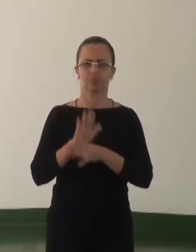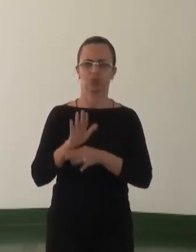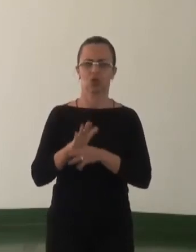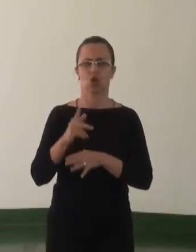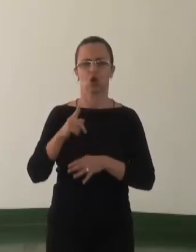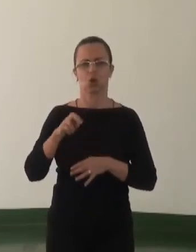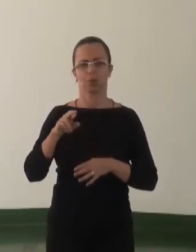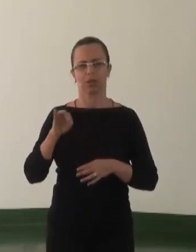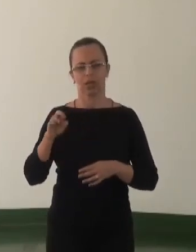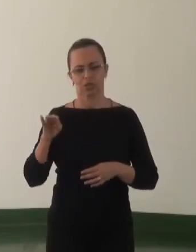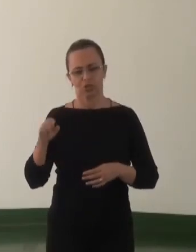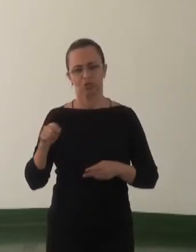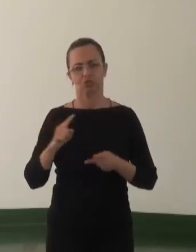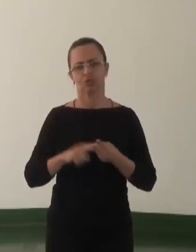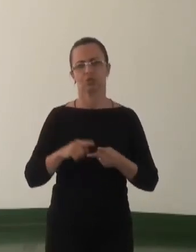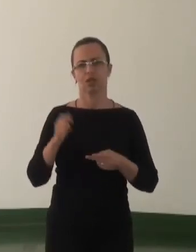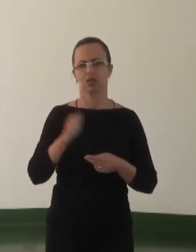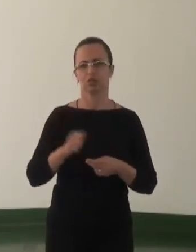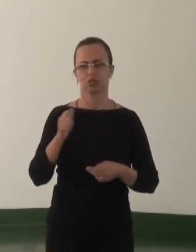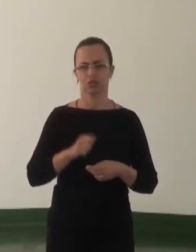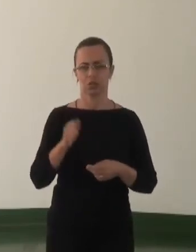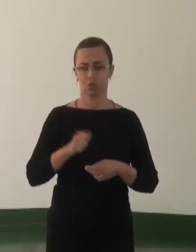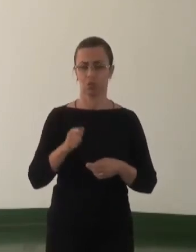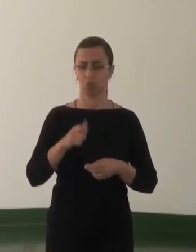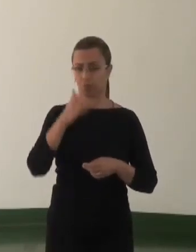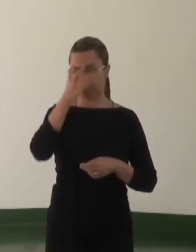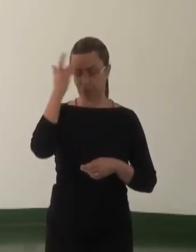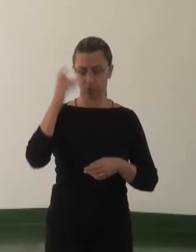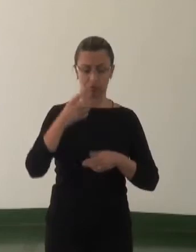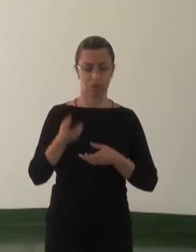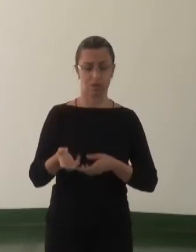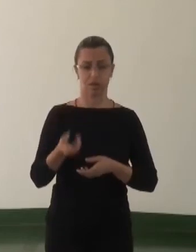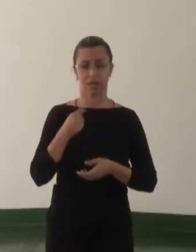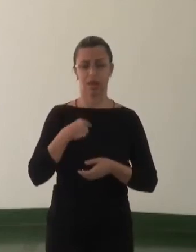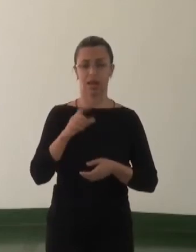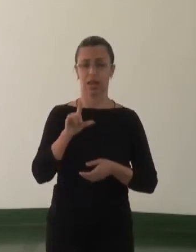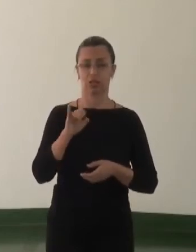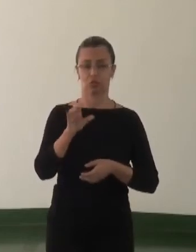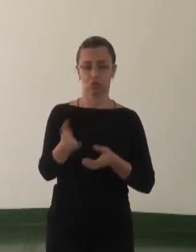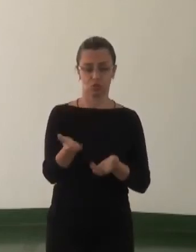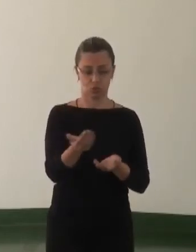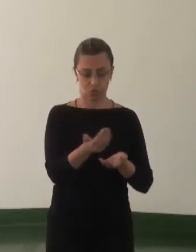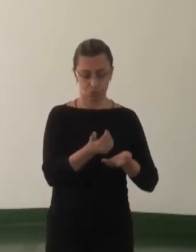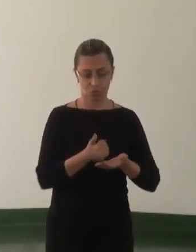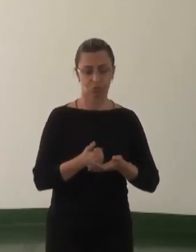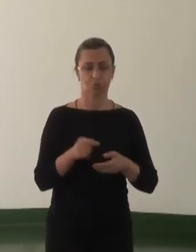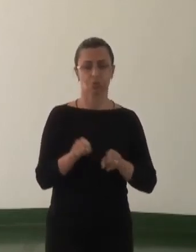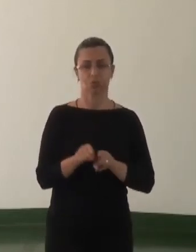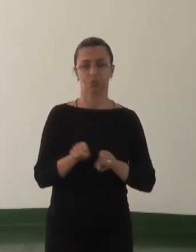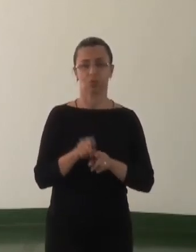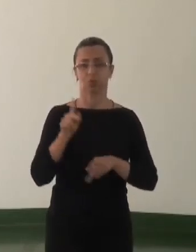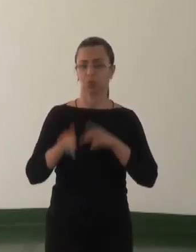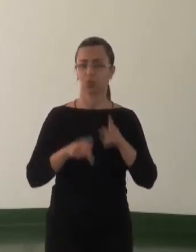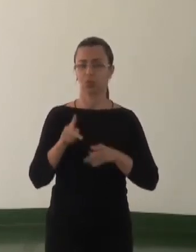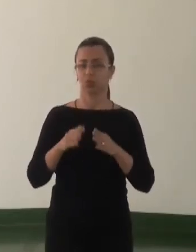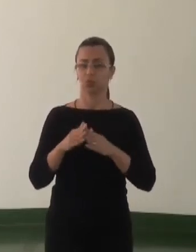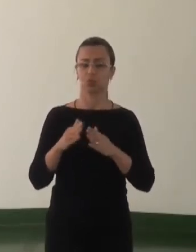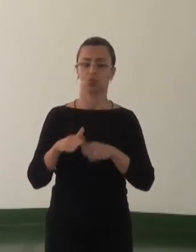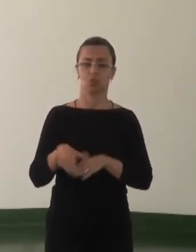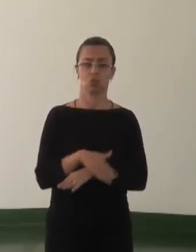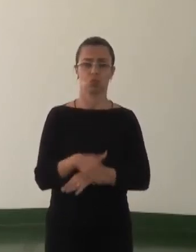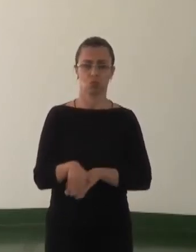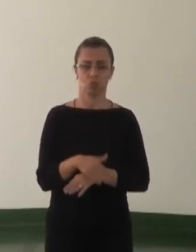associações de catadores, lutando para que essa política tão recente, tanto a dos catadores como a da população de rua,